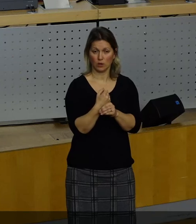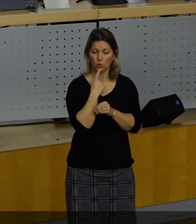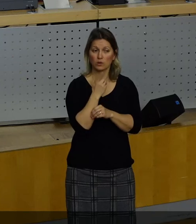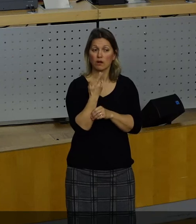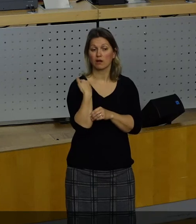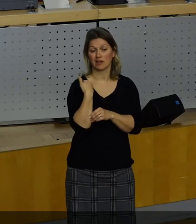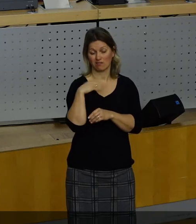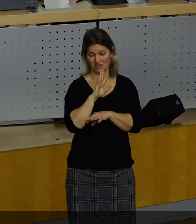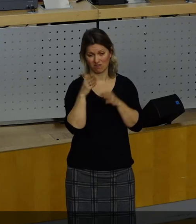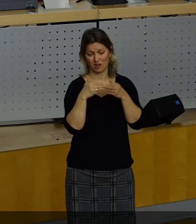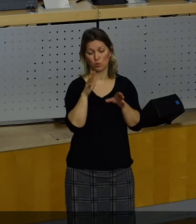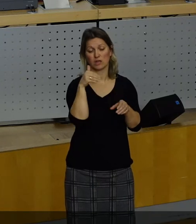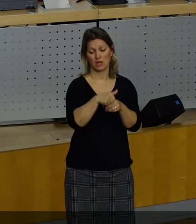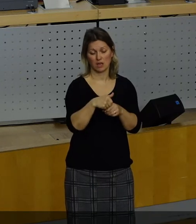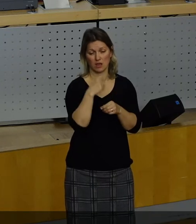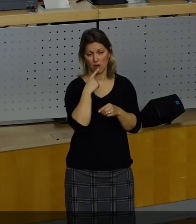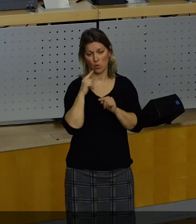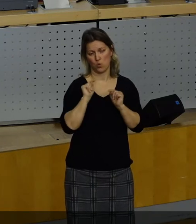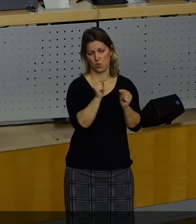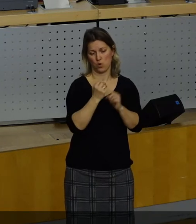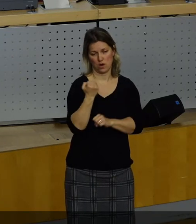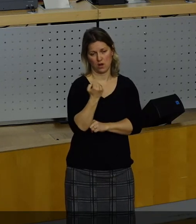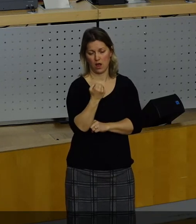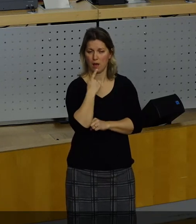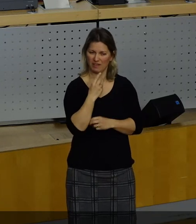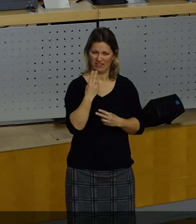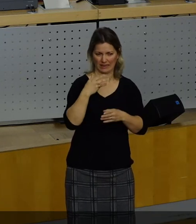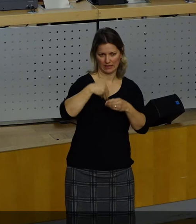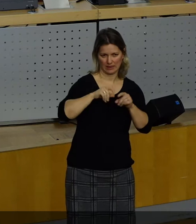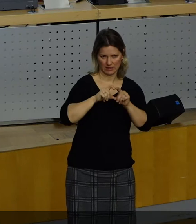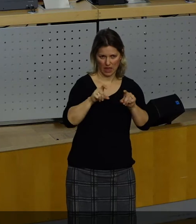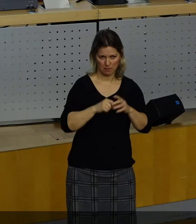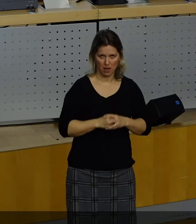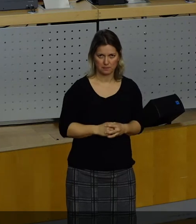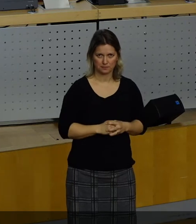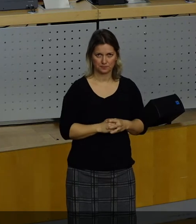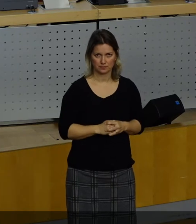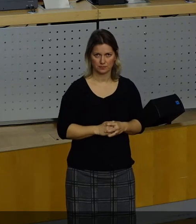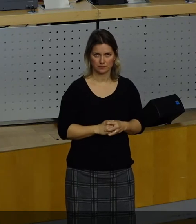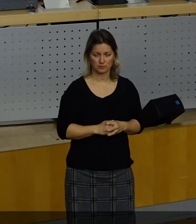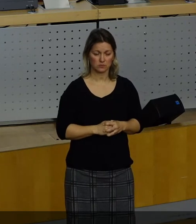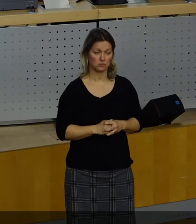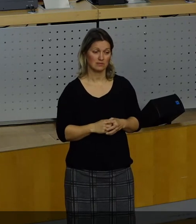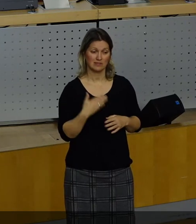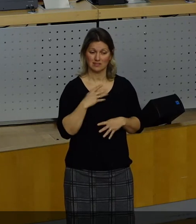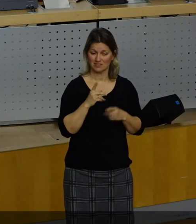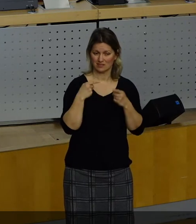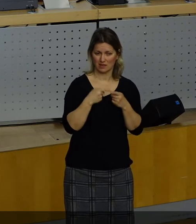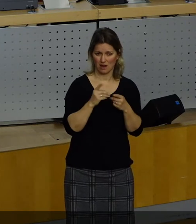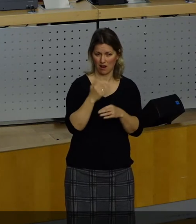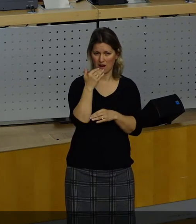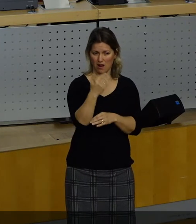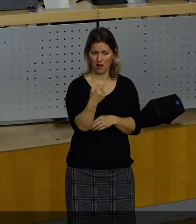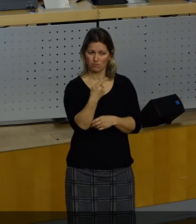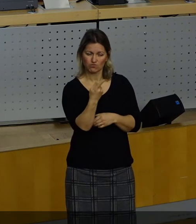hart geführten, aber an der Sache orientierten Debatte. Uns war es dabei wichtig, für die künftige Ausgestaltung und